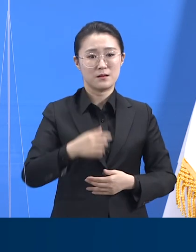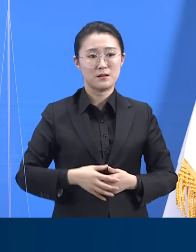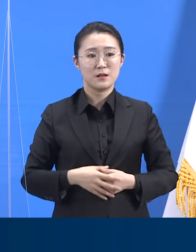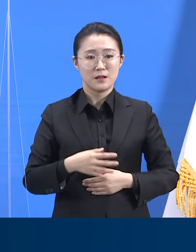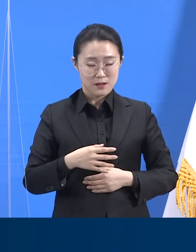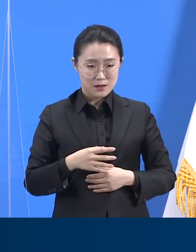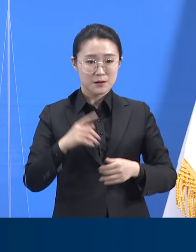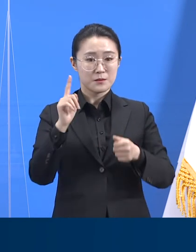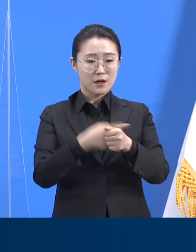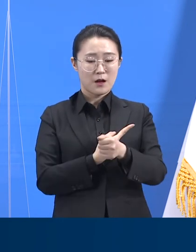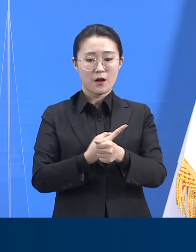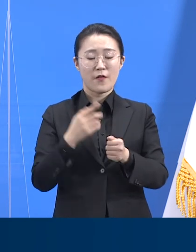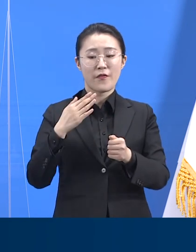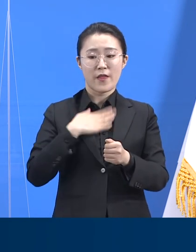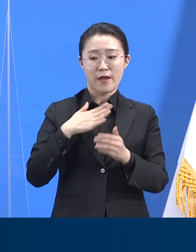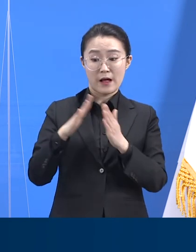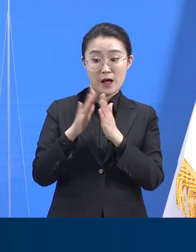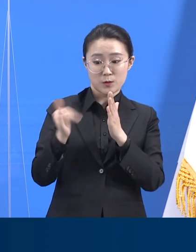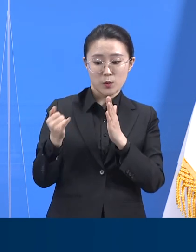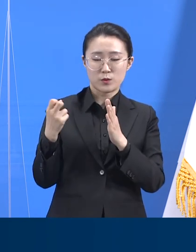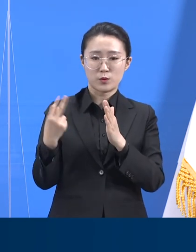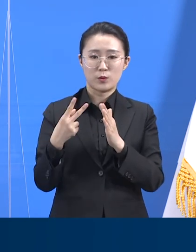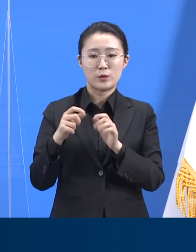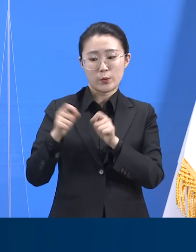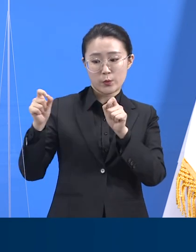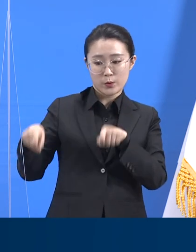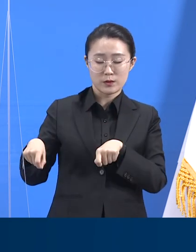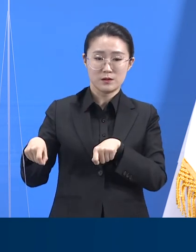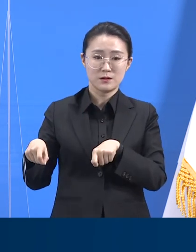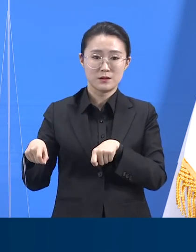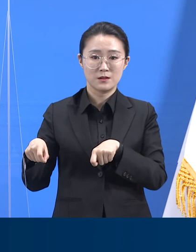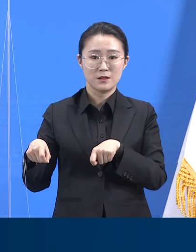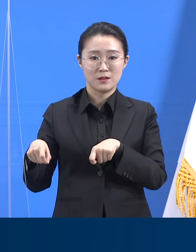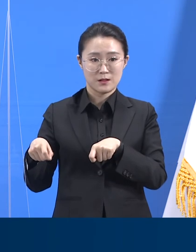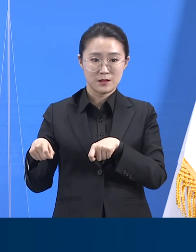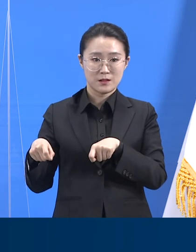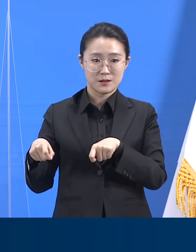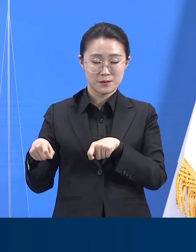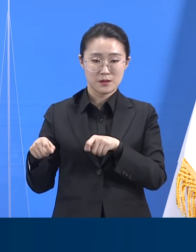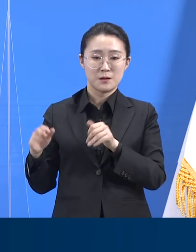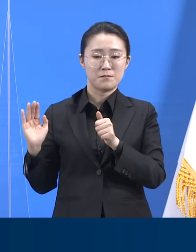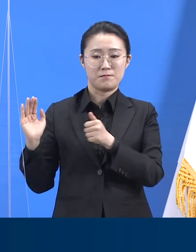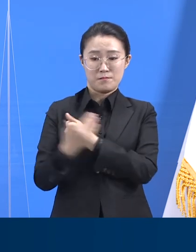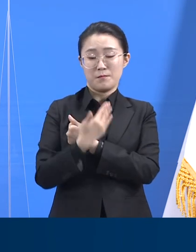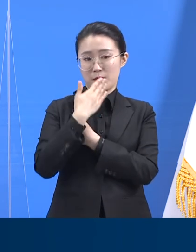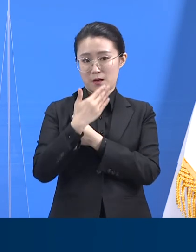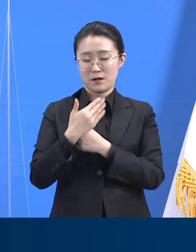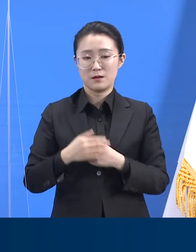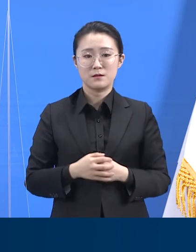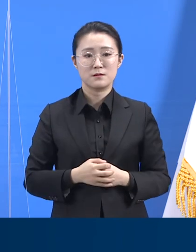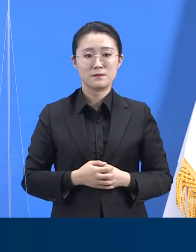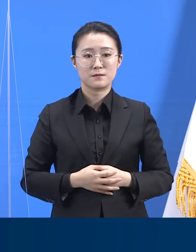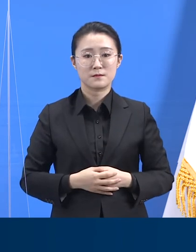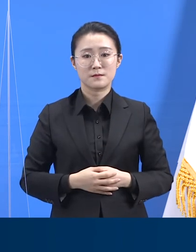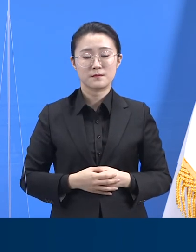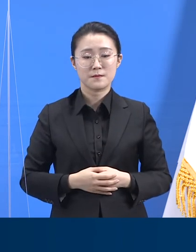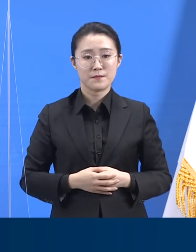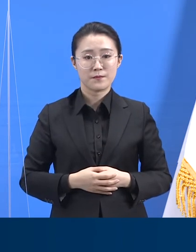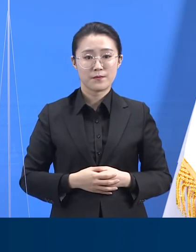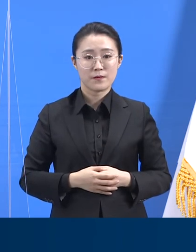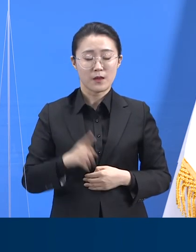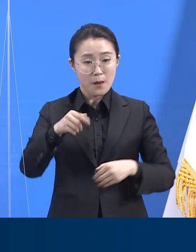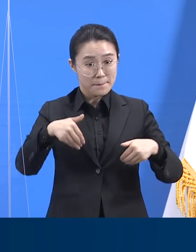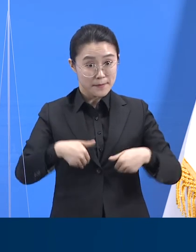지키자는 이 단순한 메시지는 실천하는 데 추가적인 비용도 별로 들지 않습니다. 그리고 그